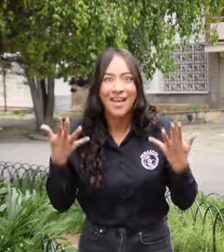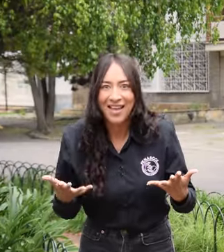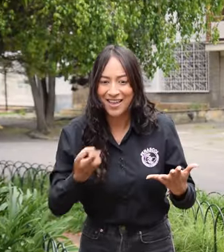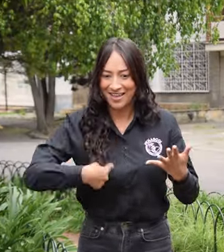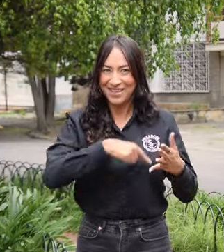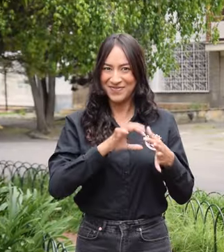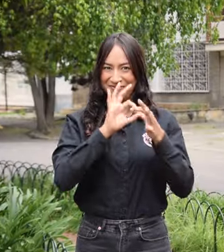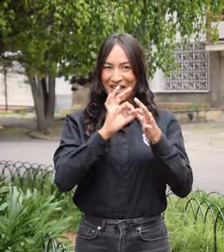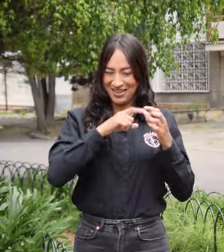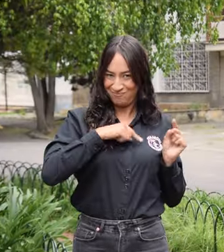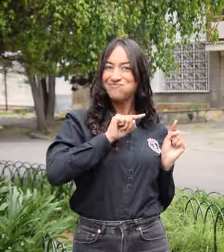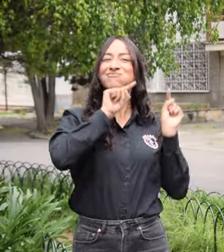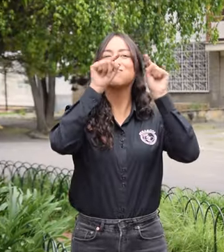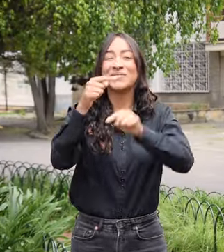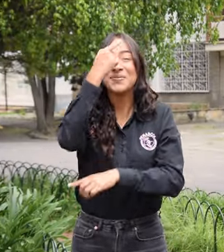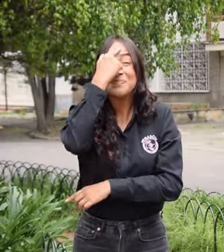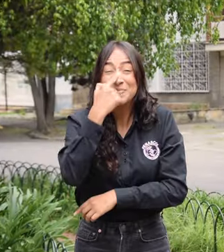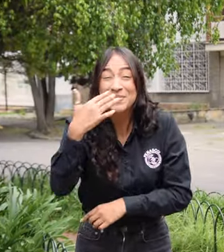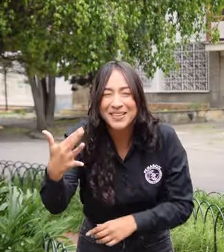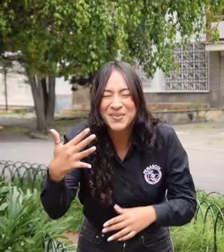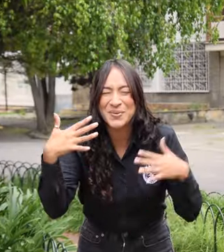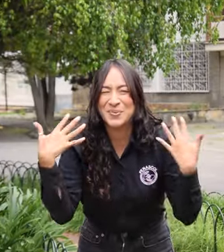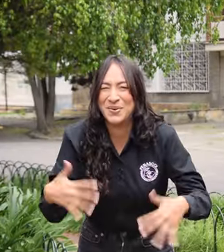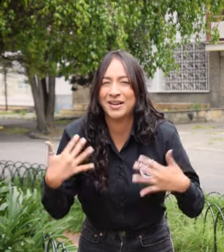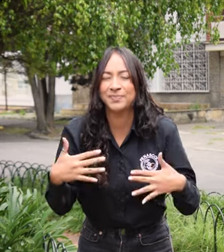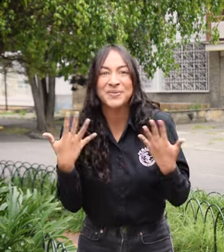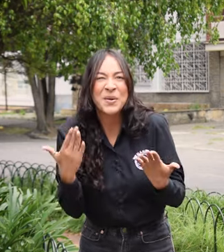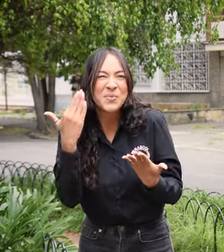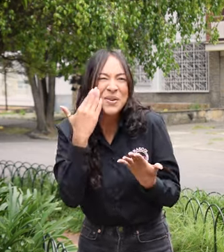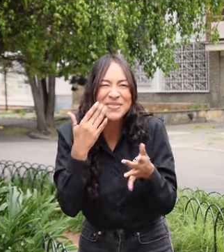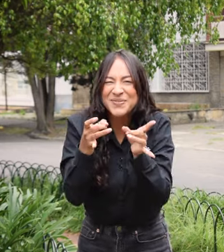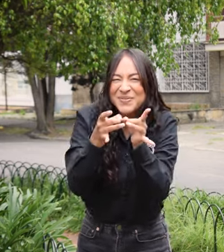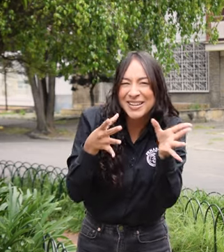¿Ya sabes cuál es? Fenascol irá a Santa Marta en estas fechas, mira.